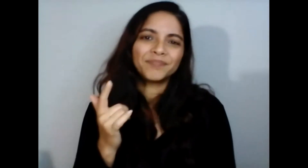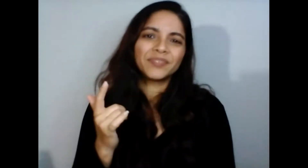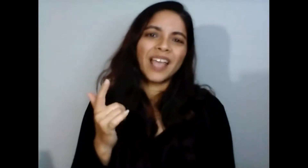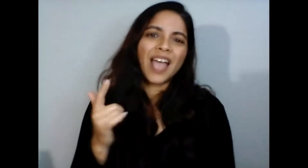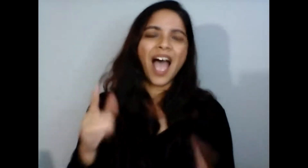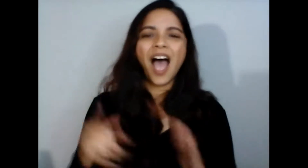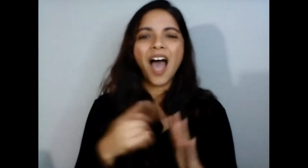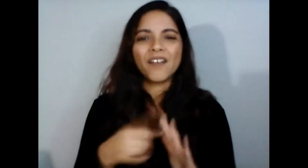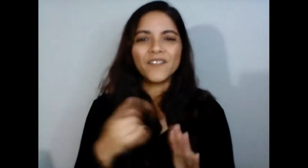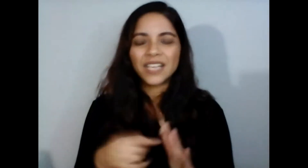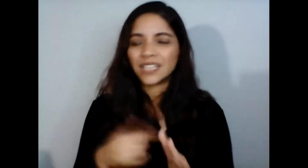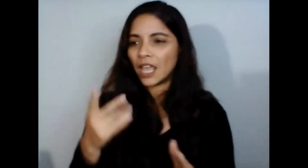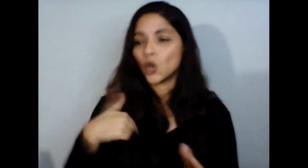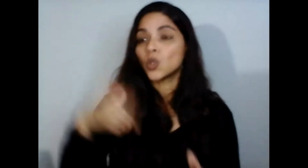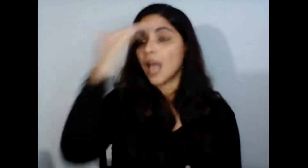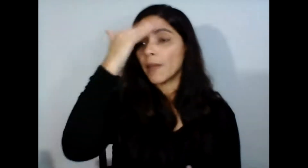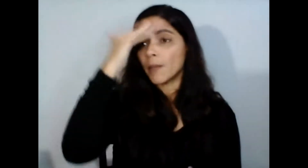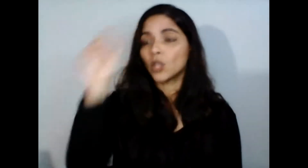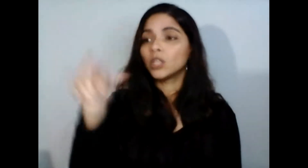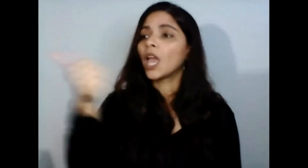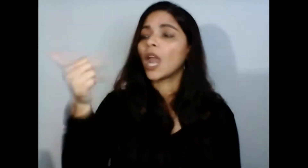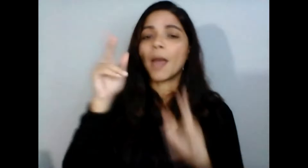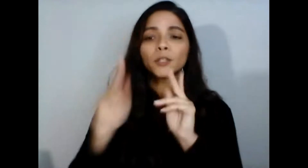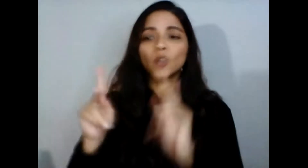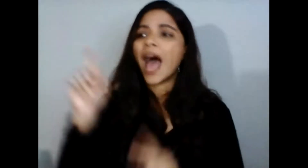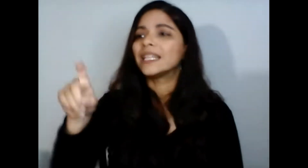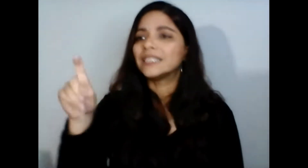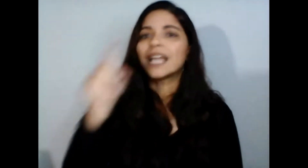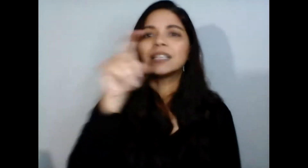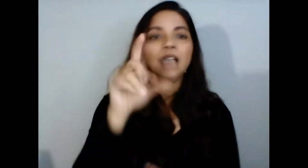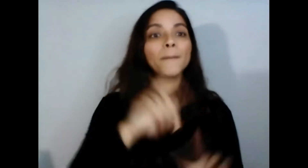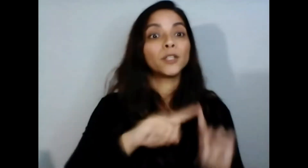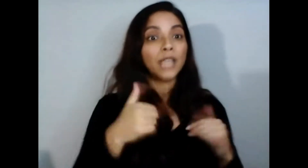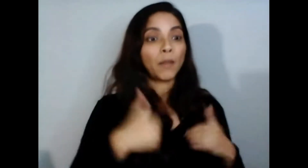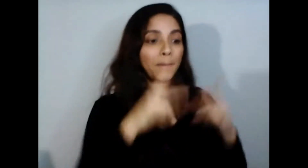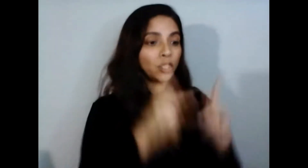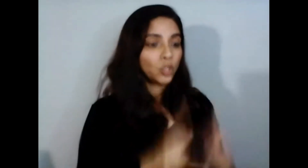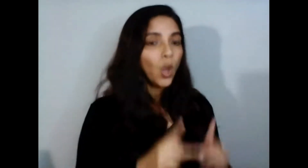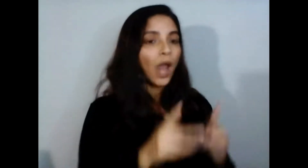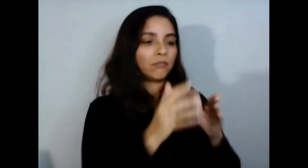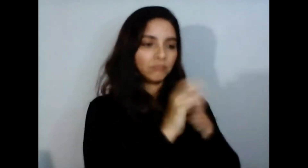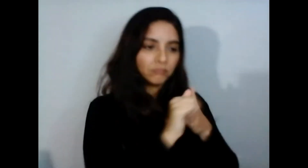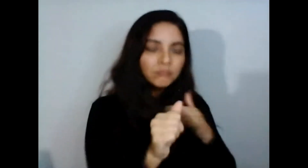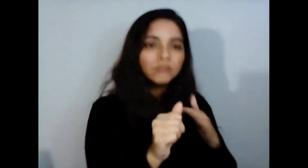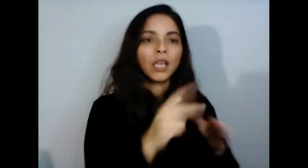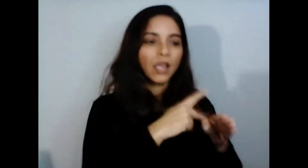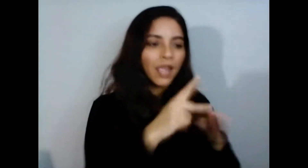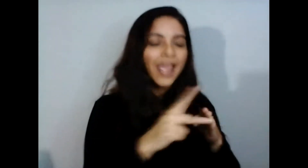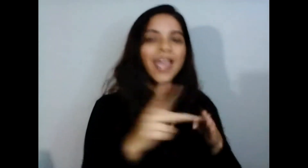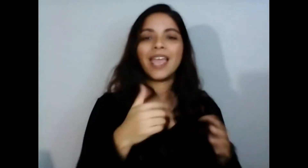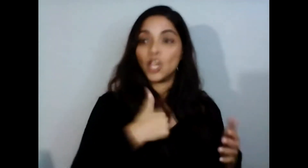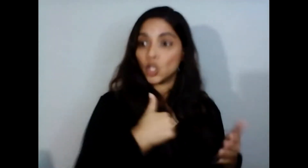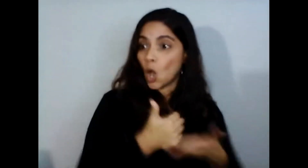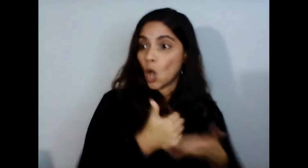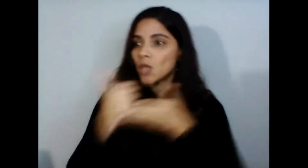otros en comunidad es necesario pero si lo hacemos con expertise compartida la carga se hace más llevadera